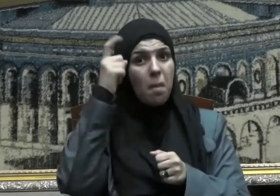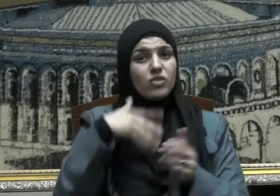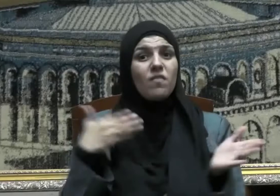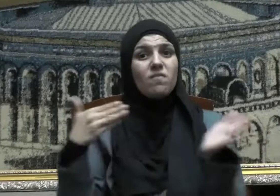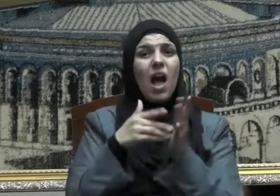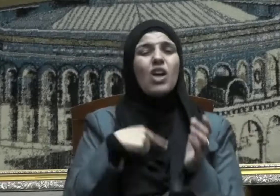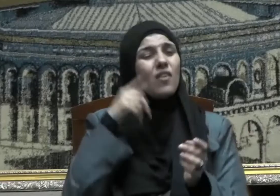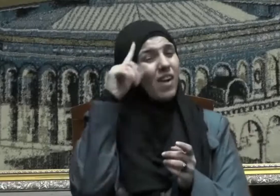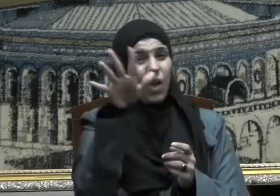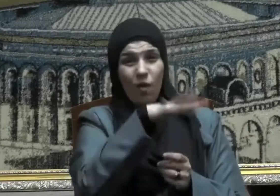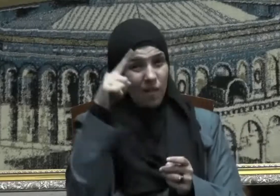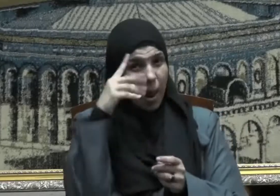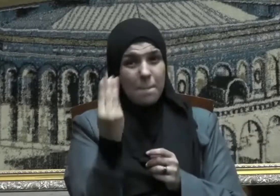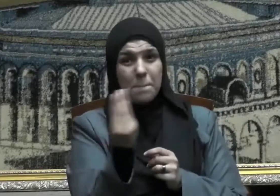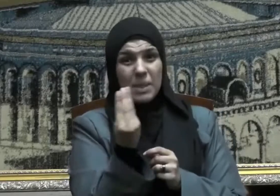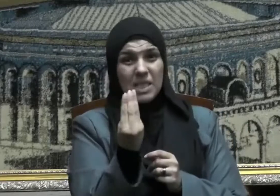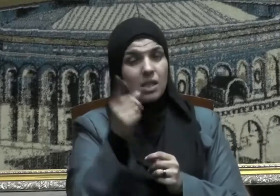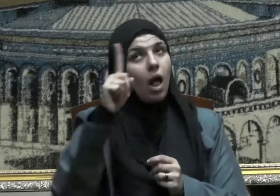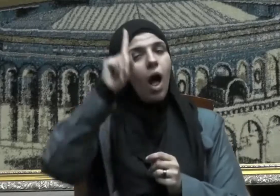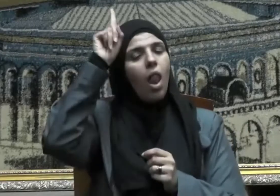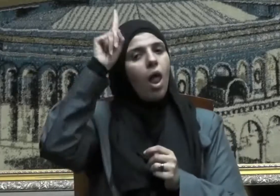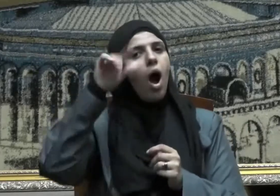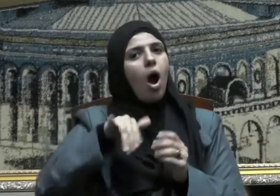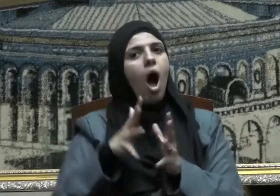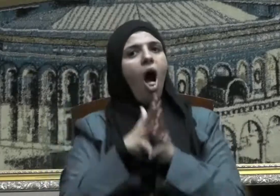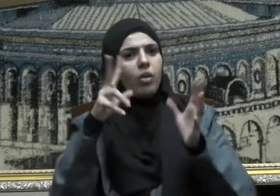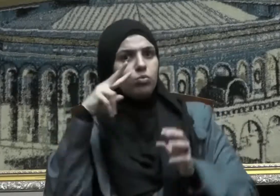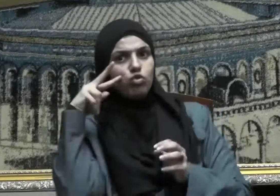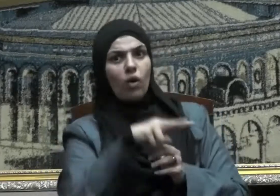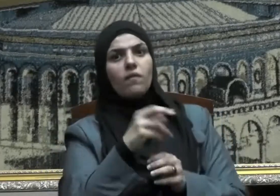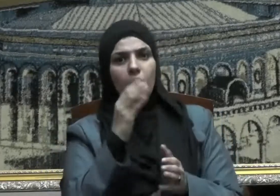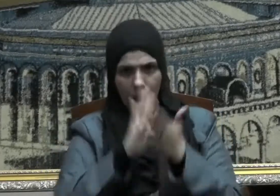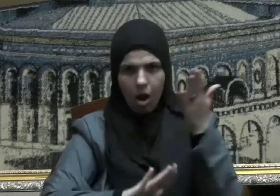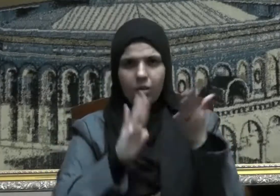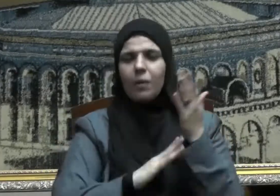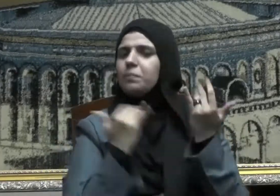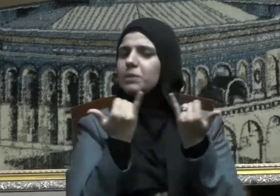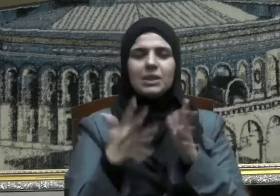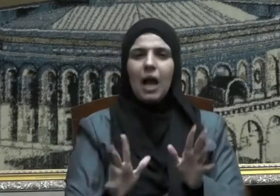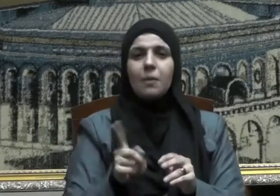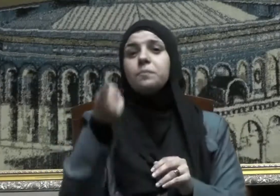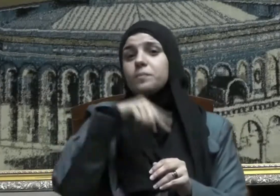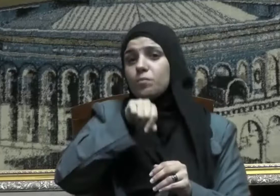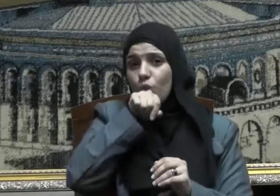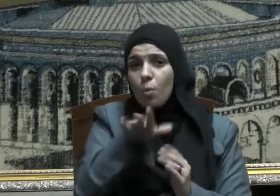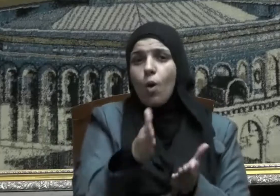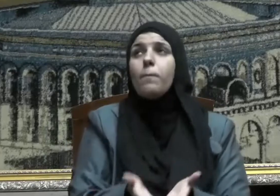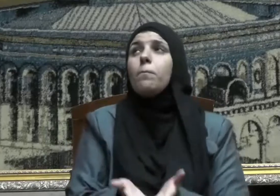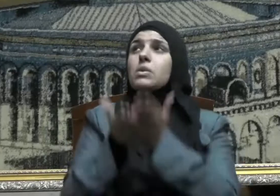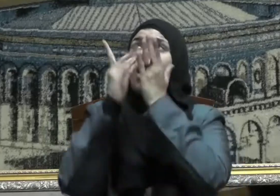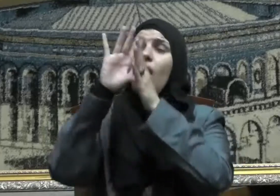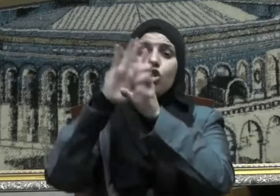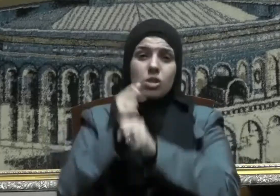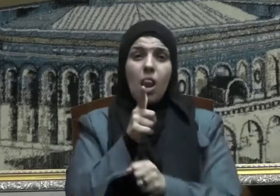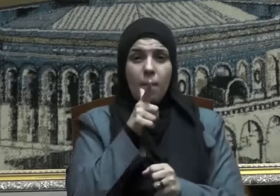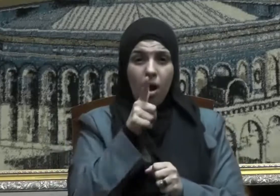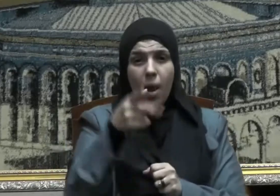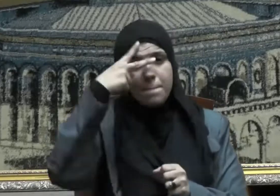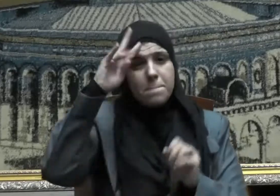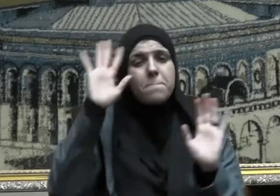وتحسبونه هينا وهو عند الله عظيم وقال صلى الله عليه وسلم